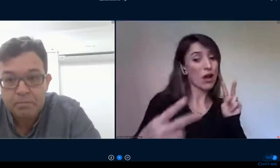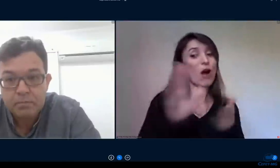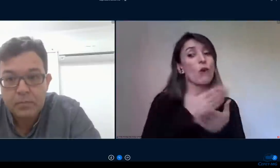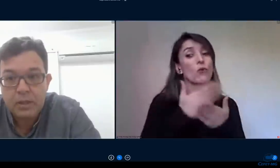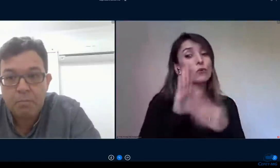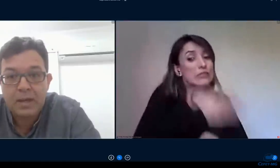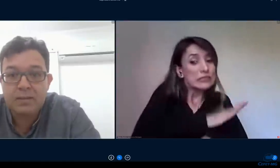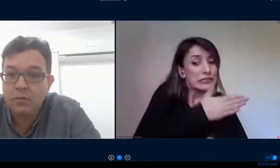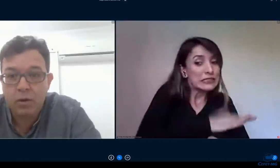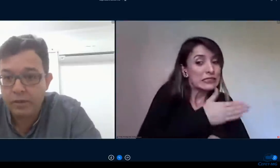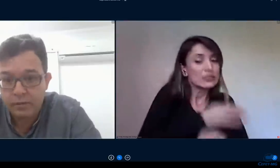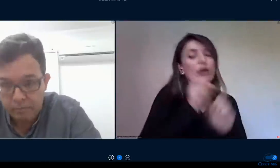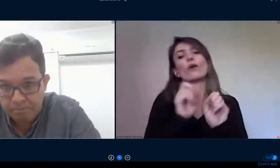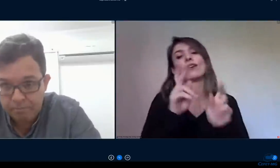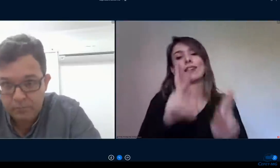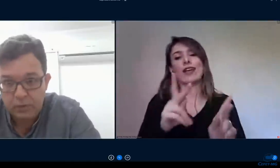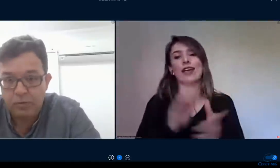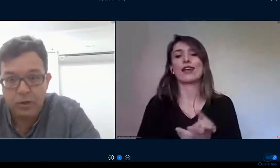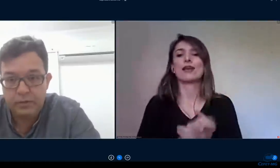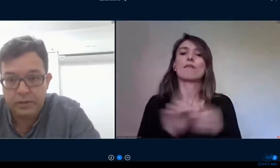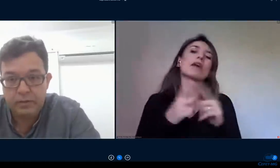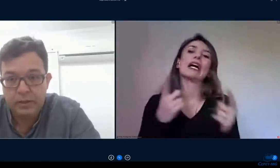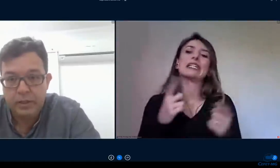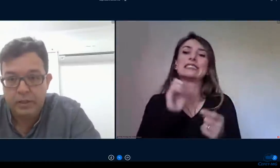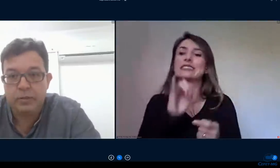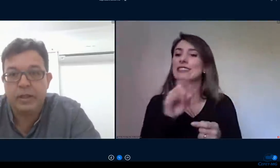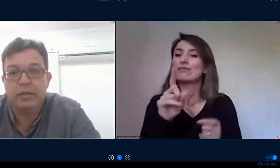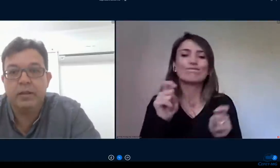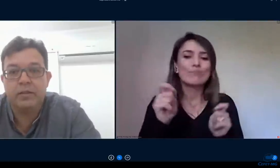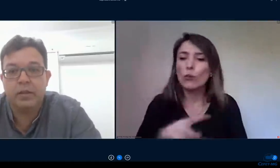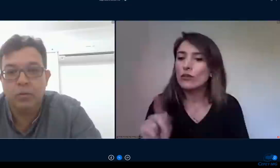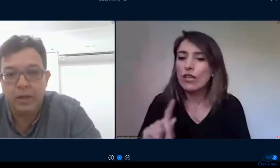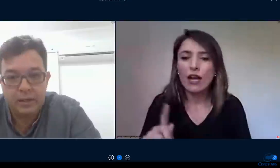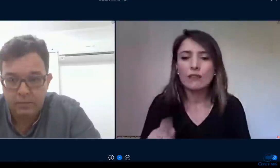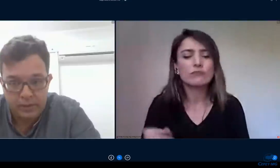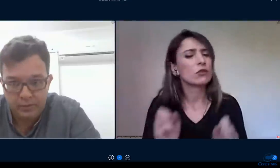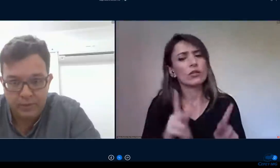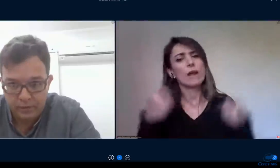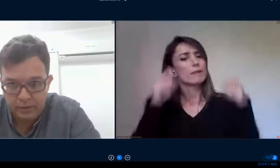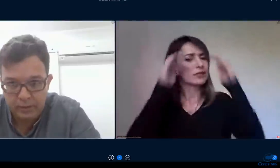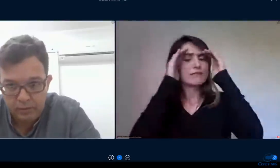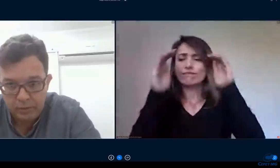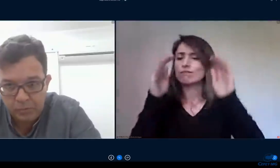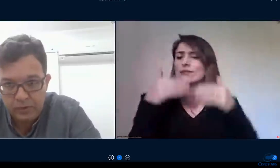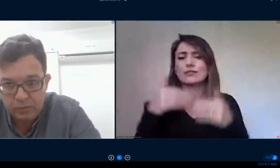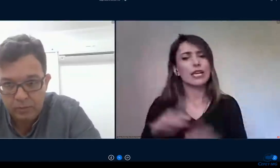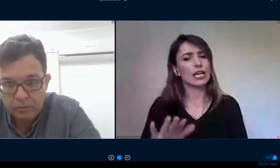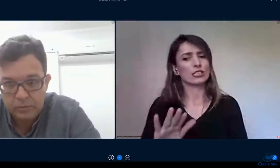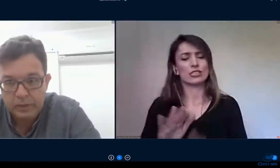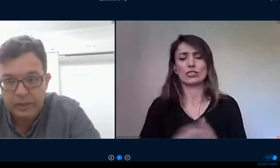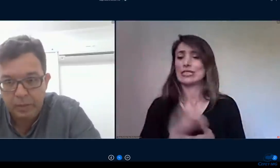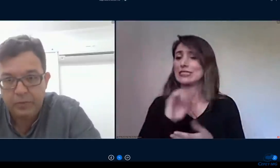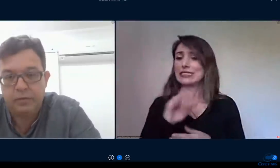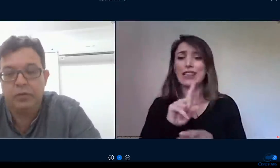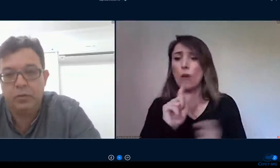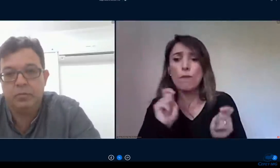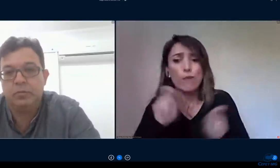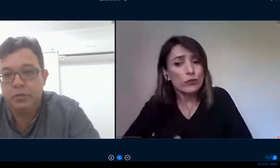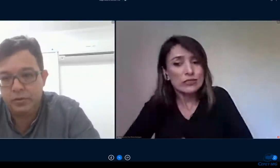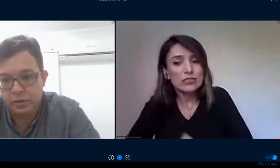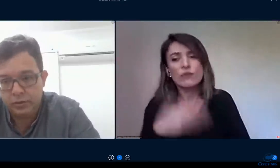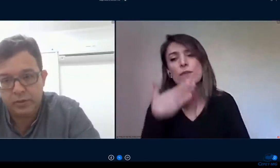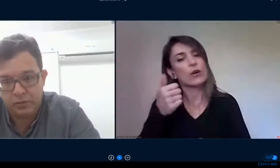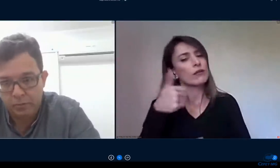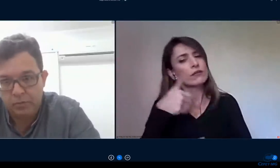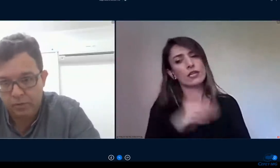mas não forcem não forcem não tentem estrangular não tentem fazer aquilo que não é possível e lembre-se nós